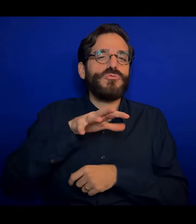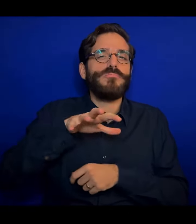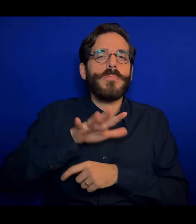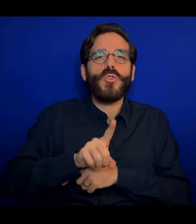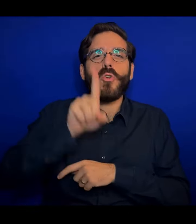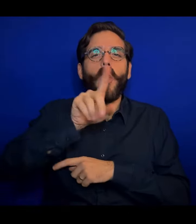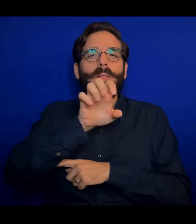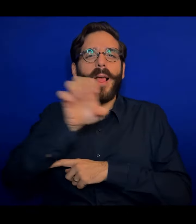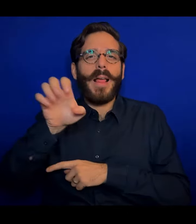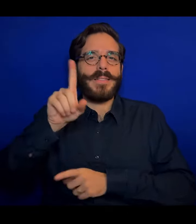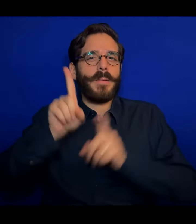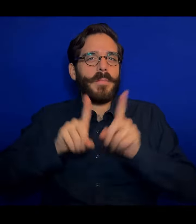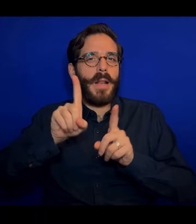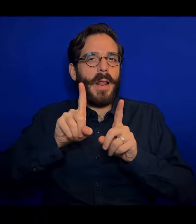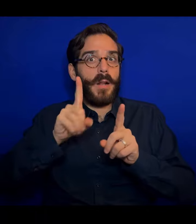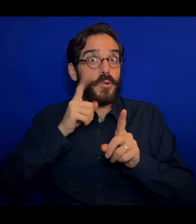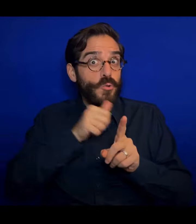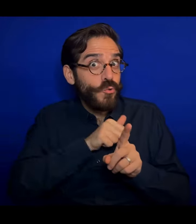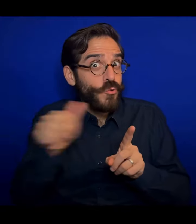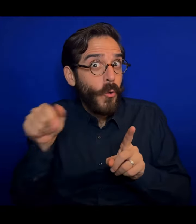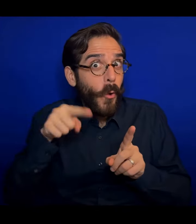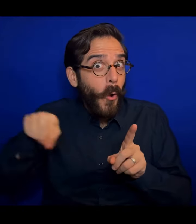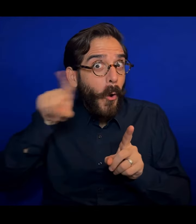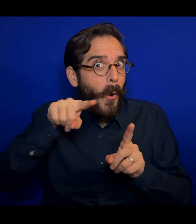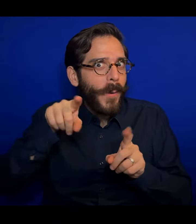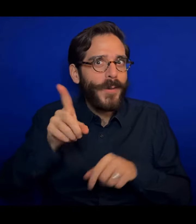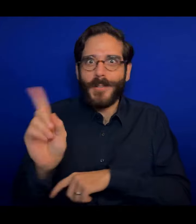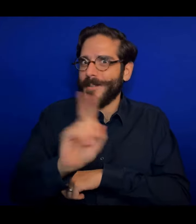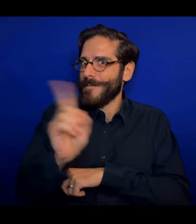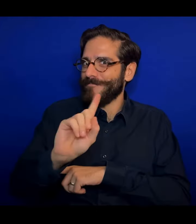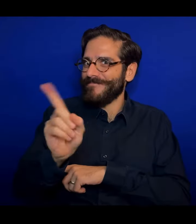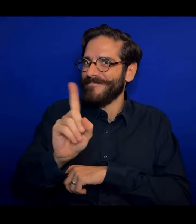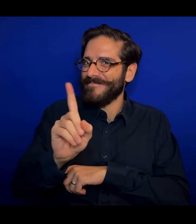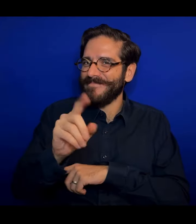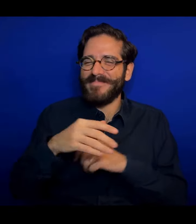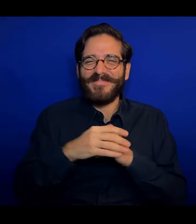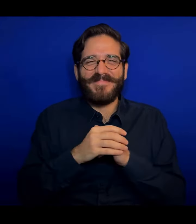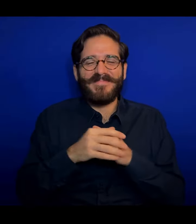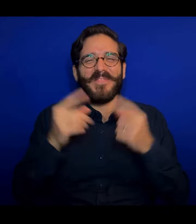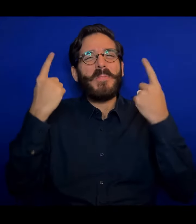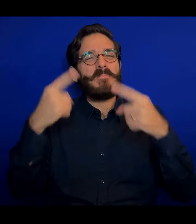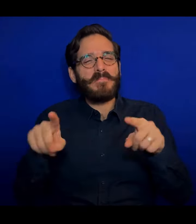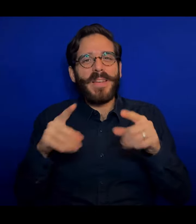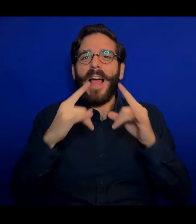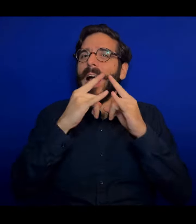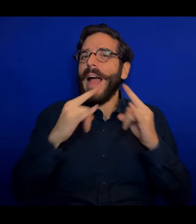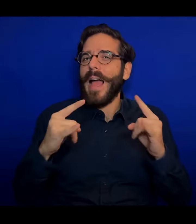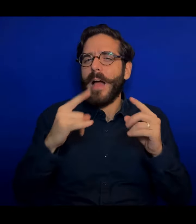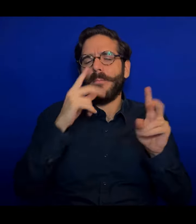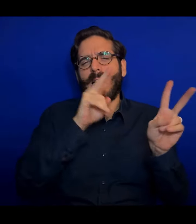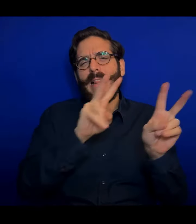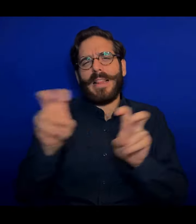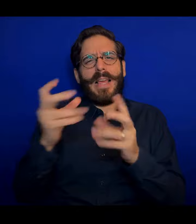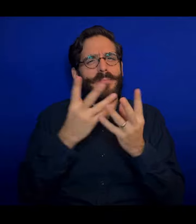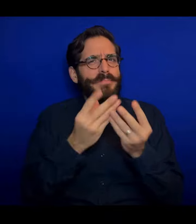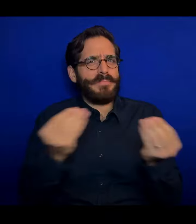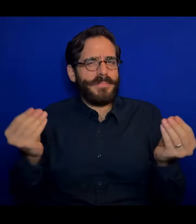zona nord-est di Milano, ma non solo. Si tratta di camp tematici in cui si